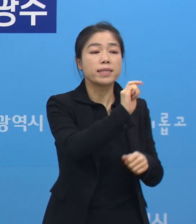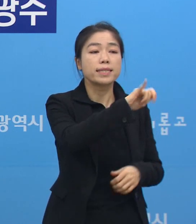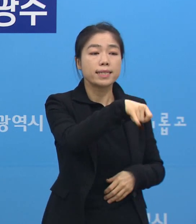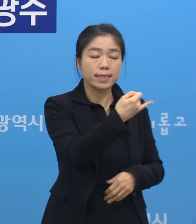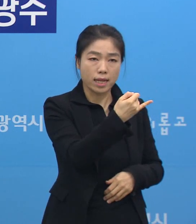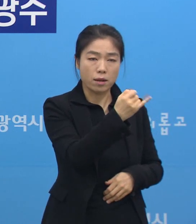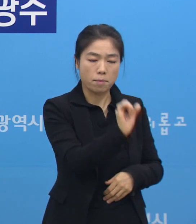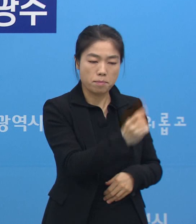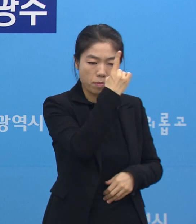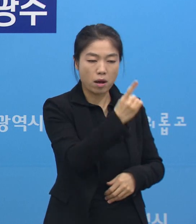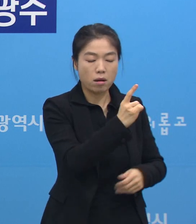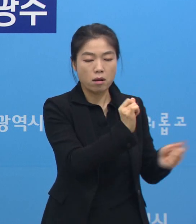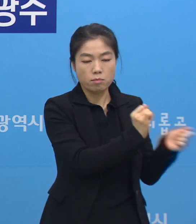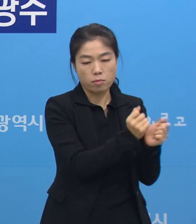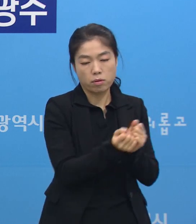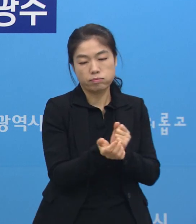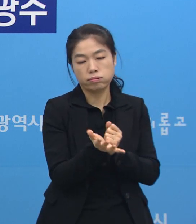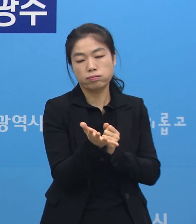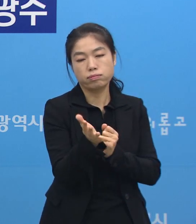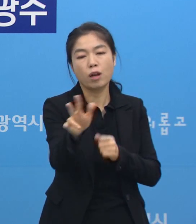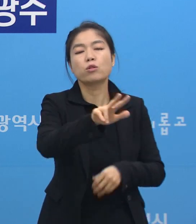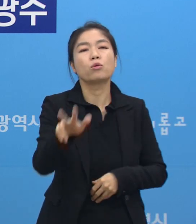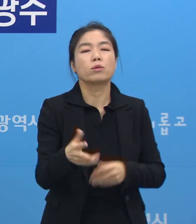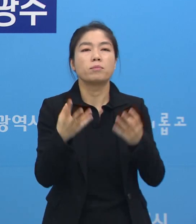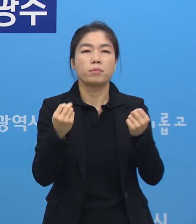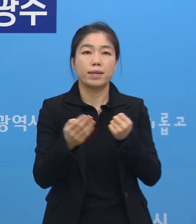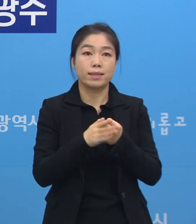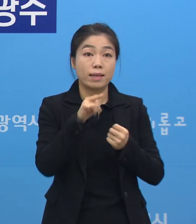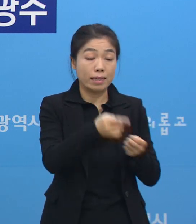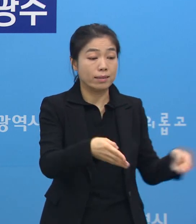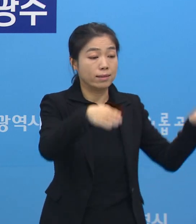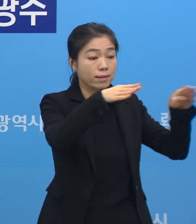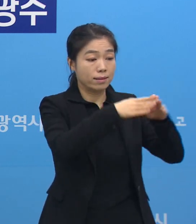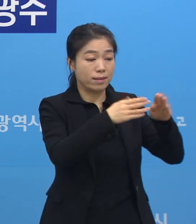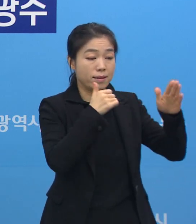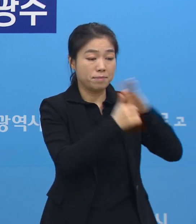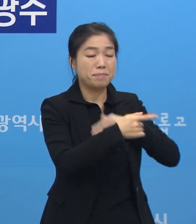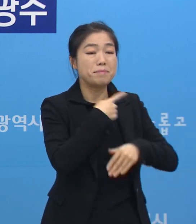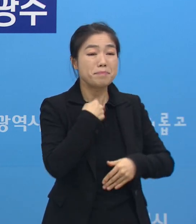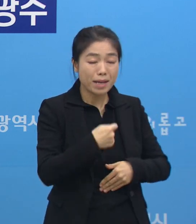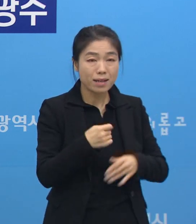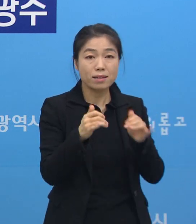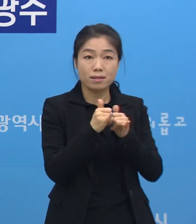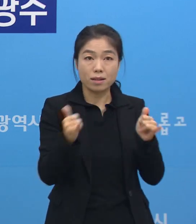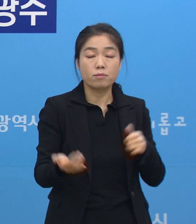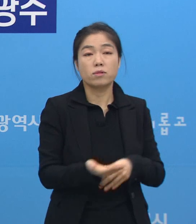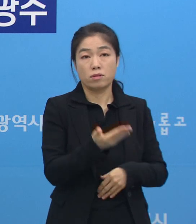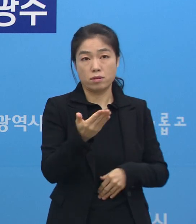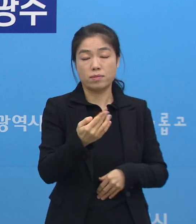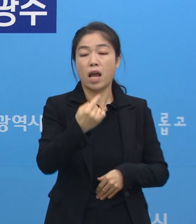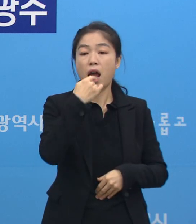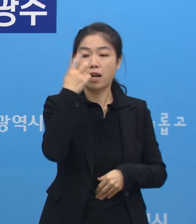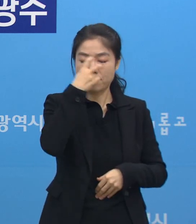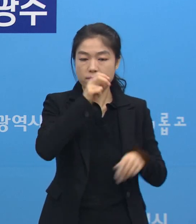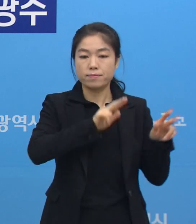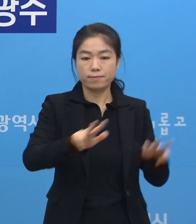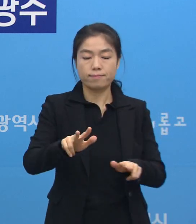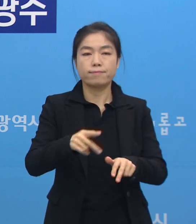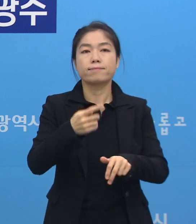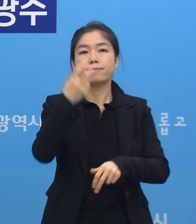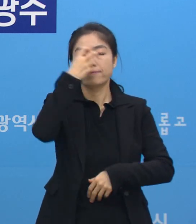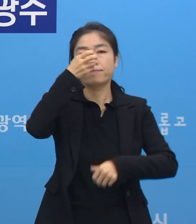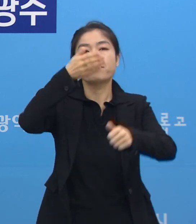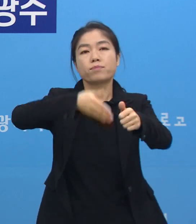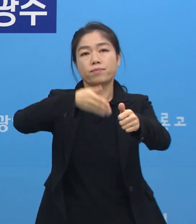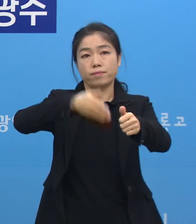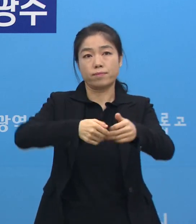확진자가 전국적으로 발생하면서 해당 시설을 방문한 시민들에 대해서는 진단검사를 신속하게 받아주시기